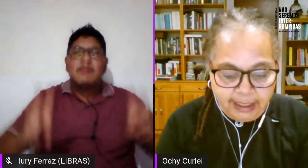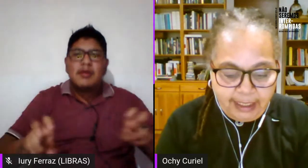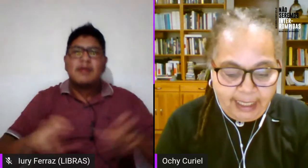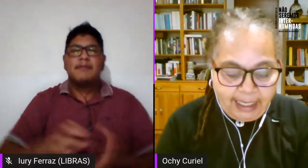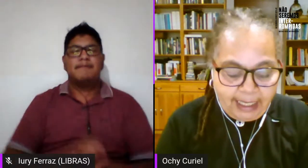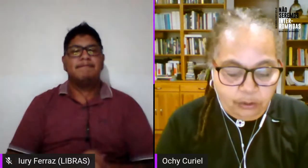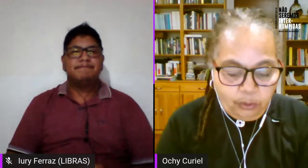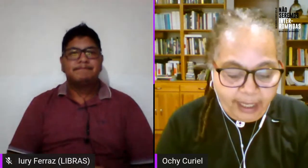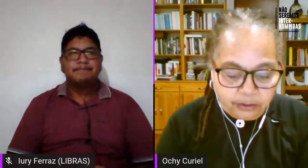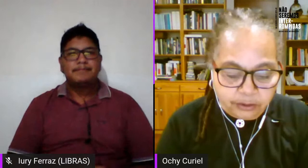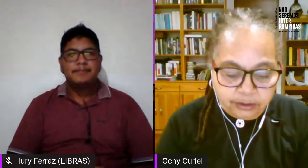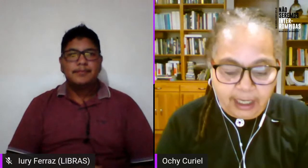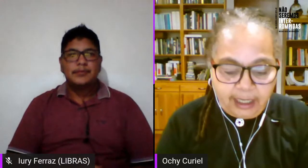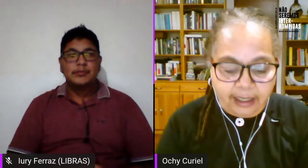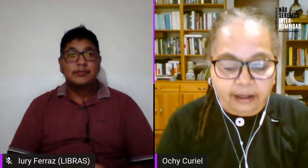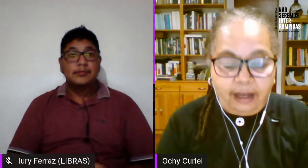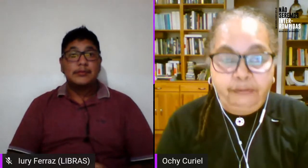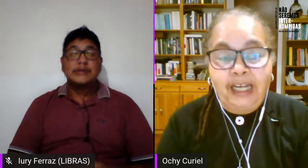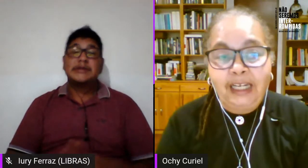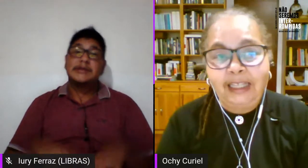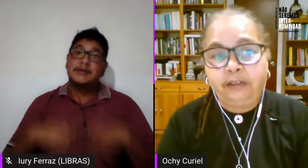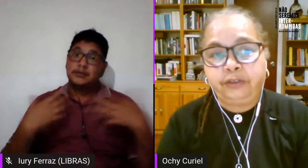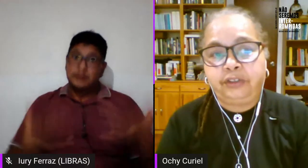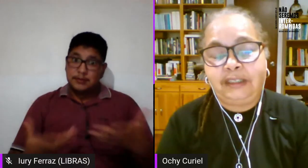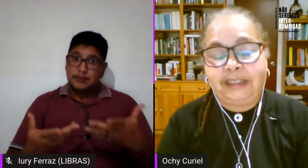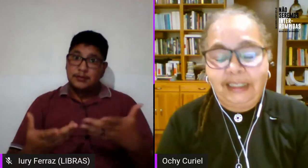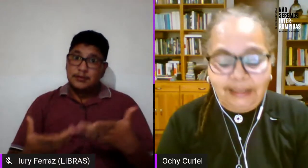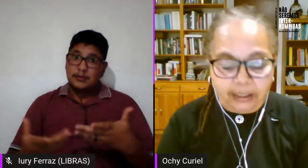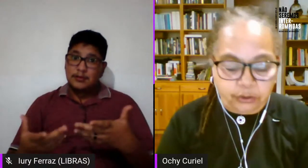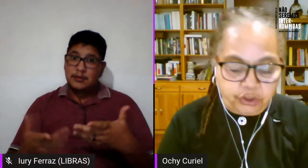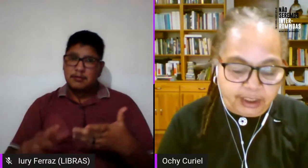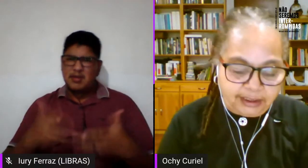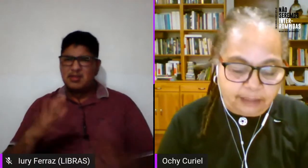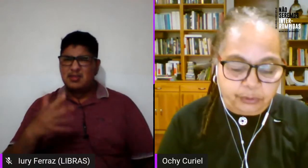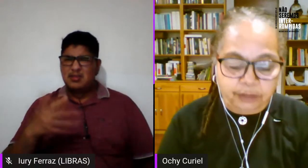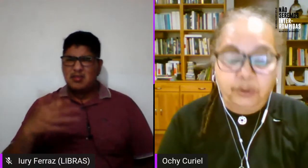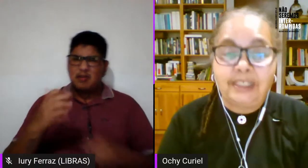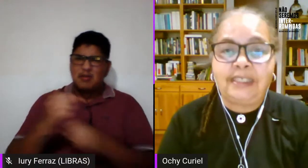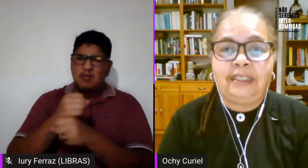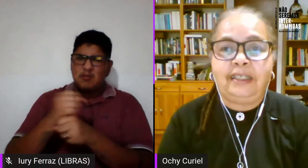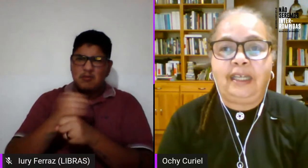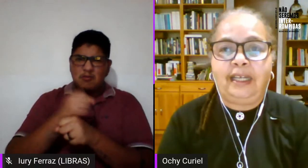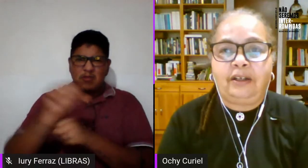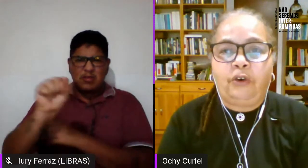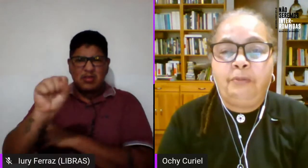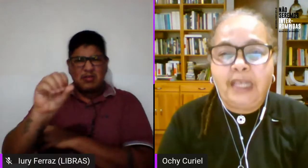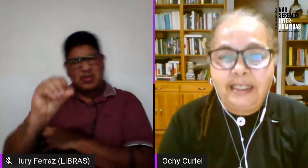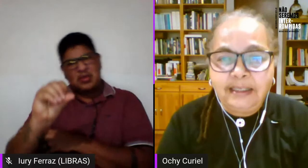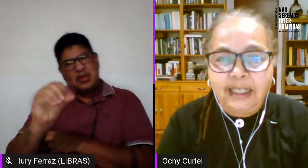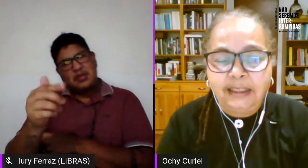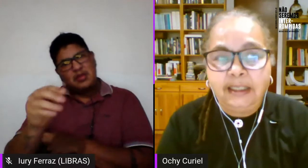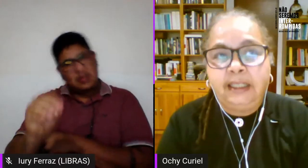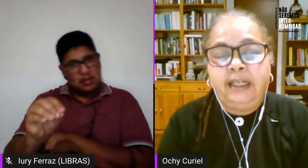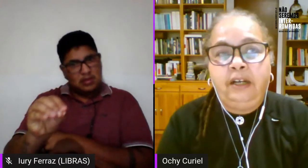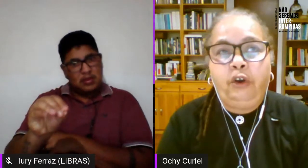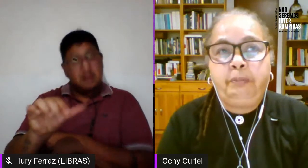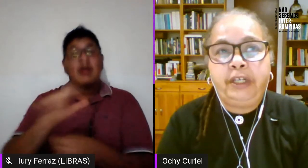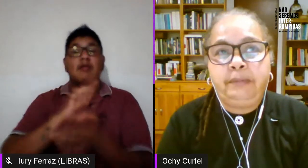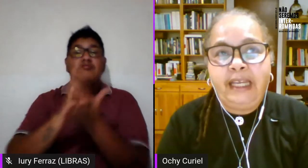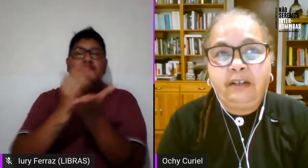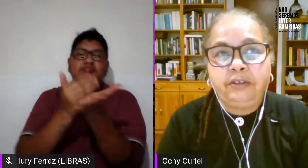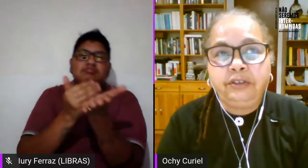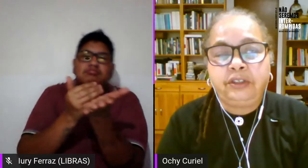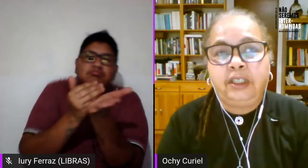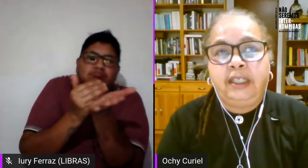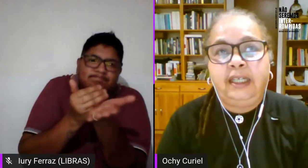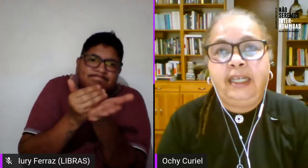depois a finales de os 70 e 80 podemos dizer que começam os